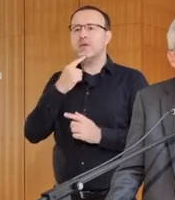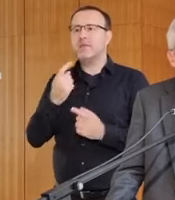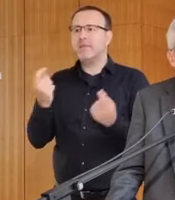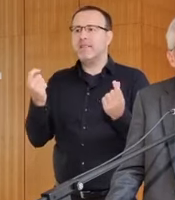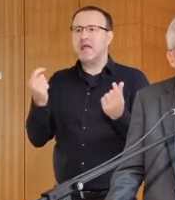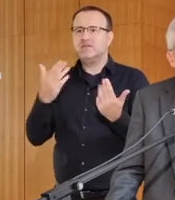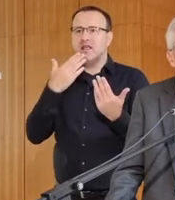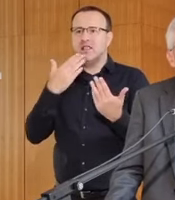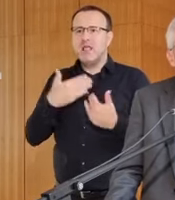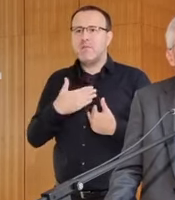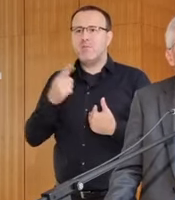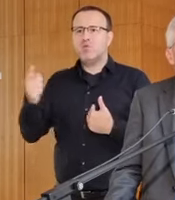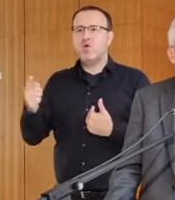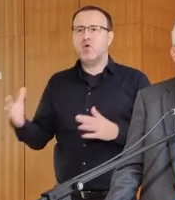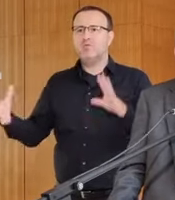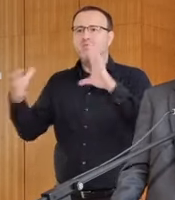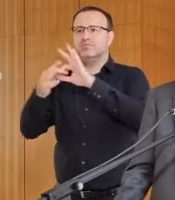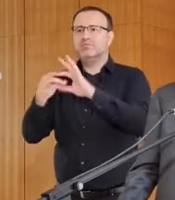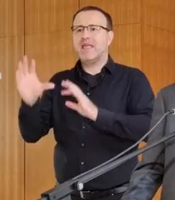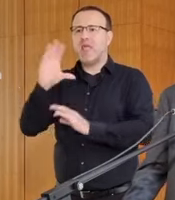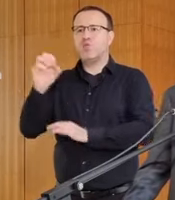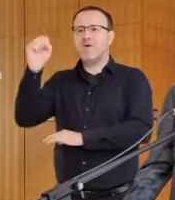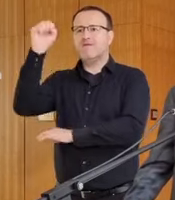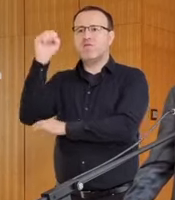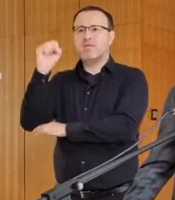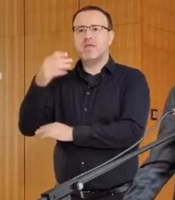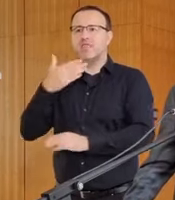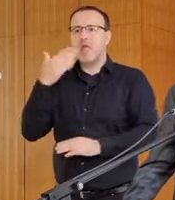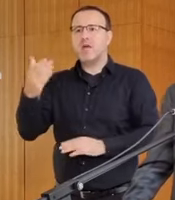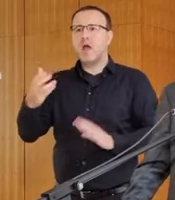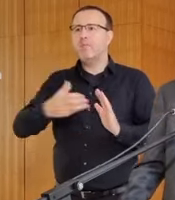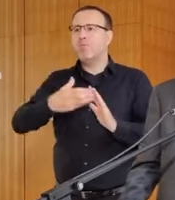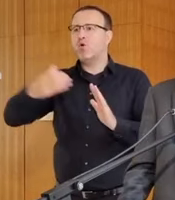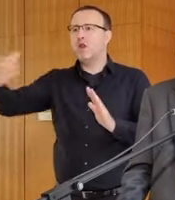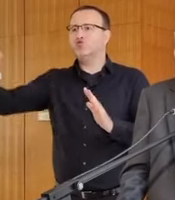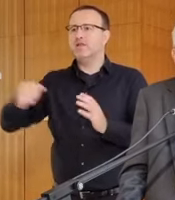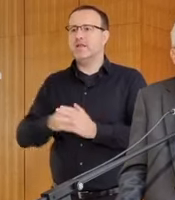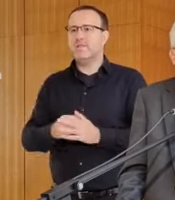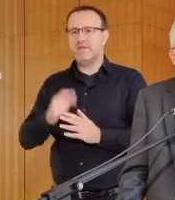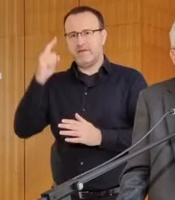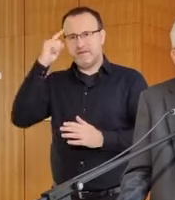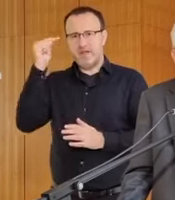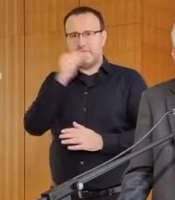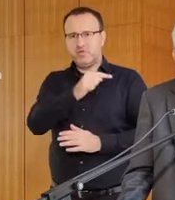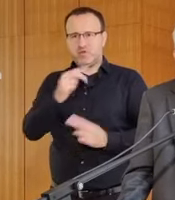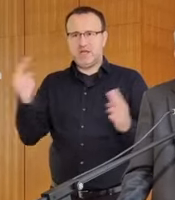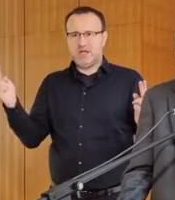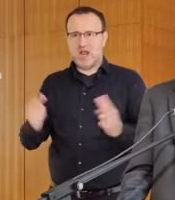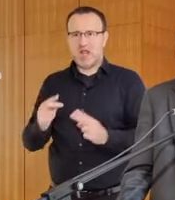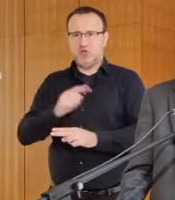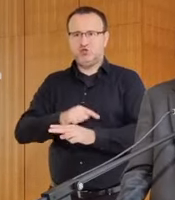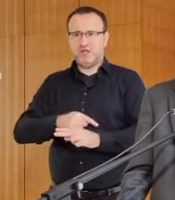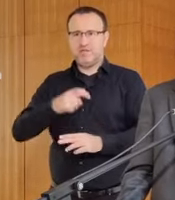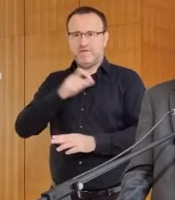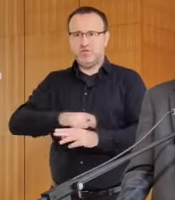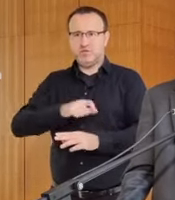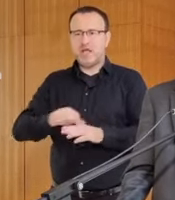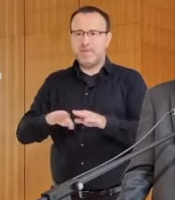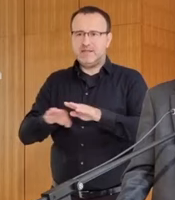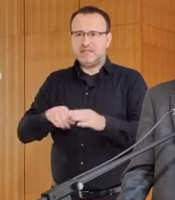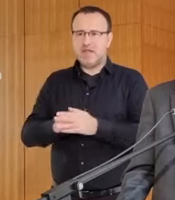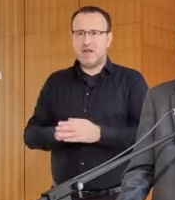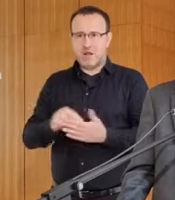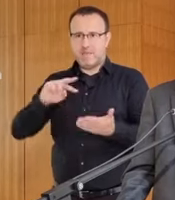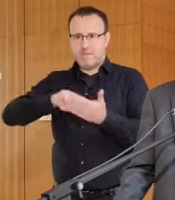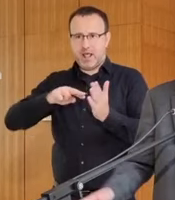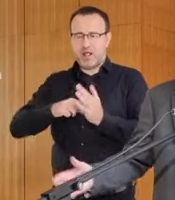bolo to naviazané na eurofondy, nie je tam kontinuita a teda viem, že vy ste tu na krátky čas, ale teda či sa plánuje niečo